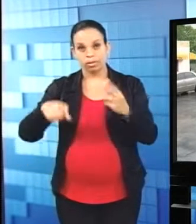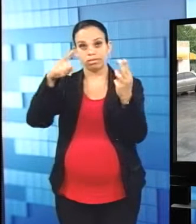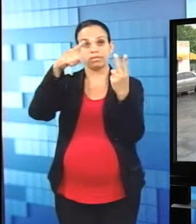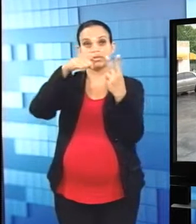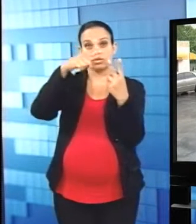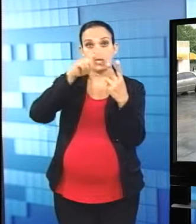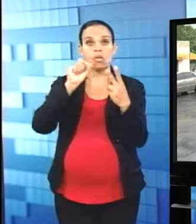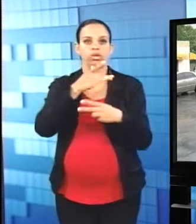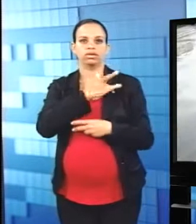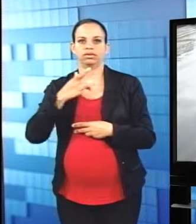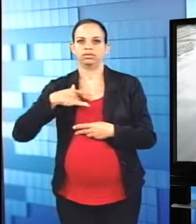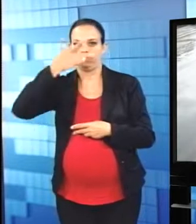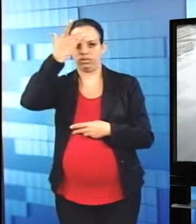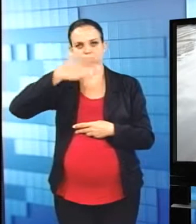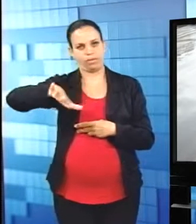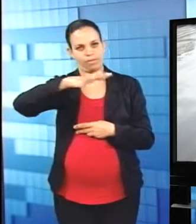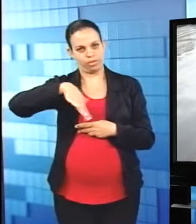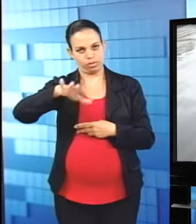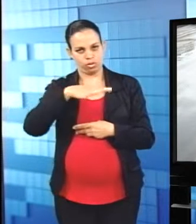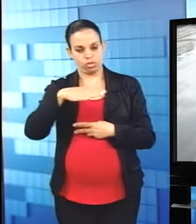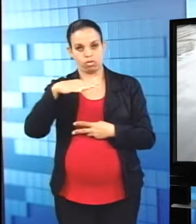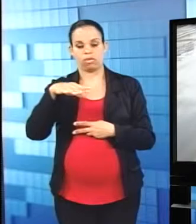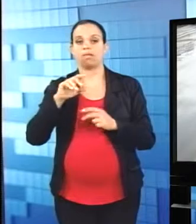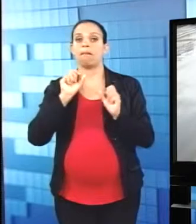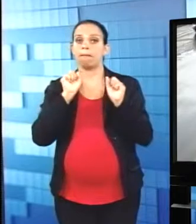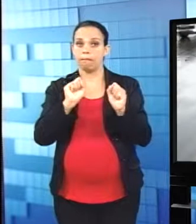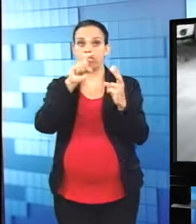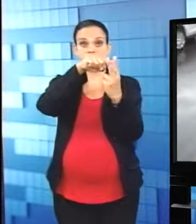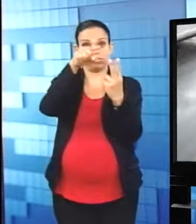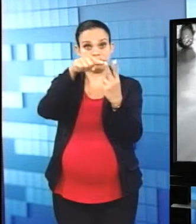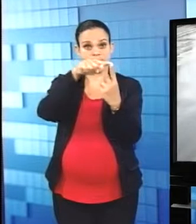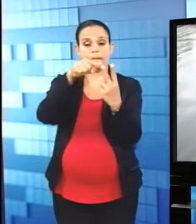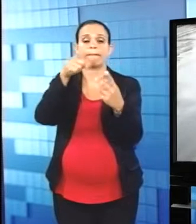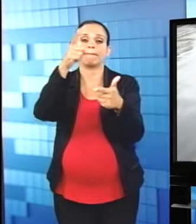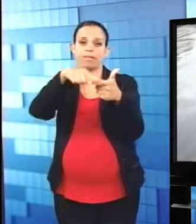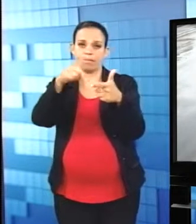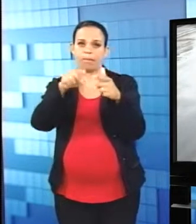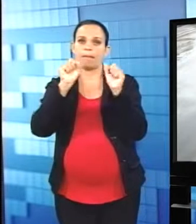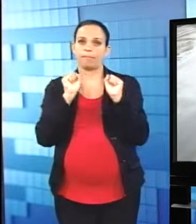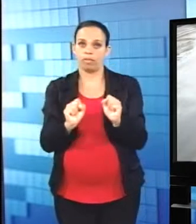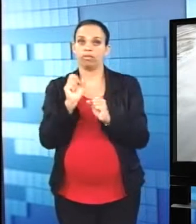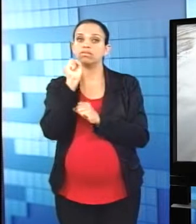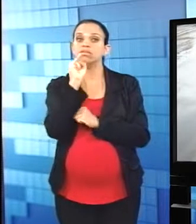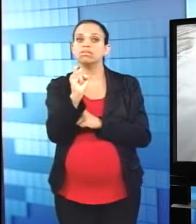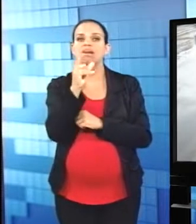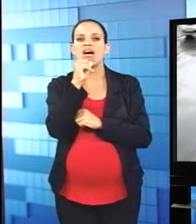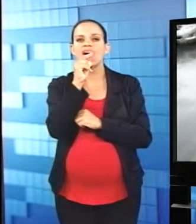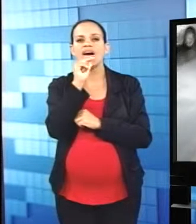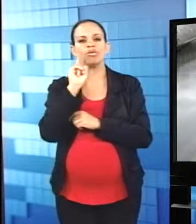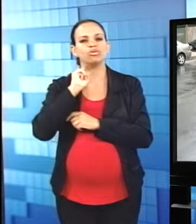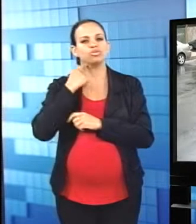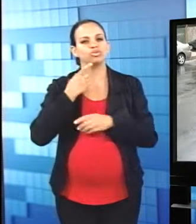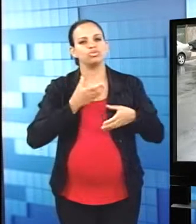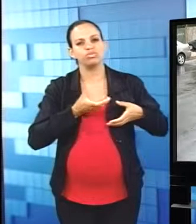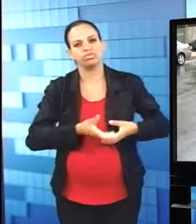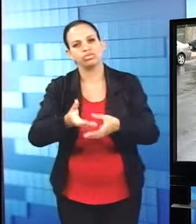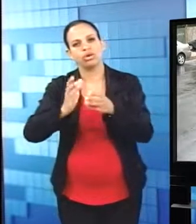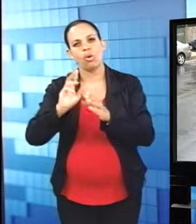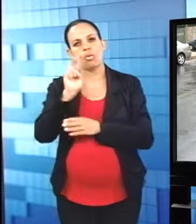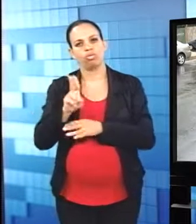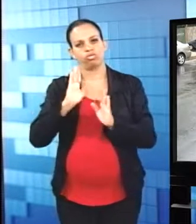Santos Brito. Nós estamos em diligências continuadas. Nós pretendemos ainda prender em flagrante delito o pastor Edmar.